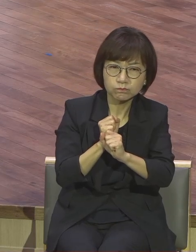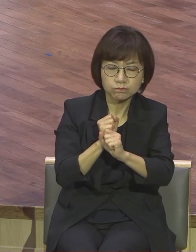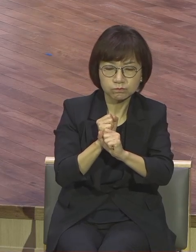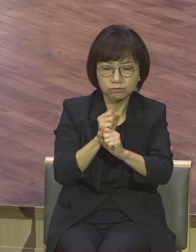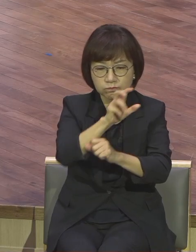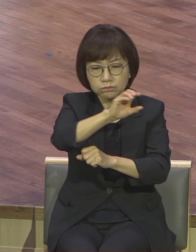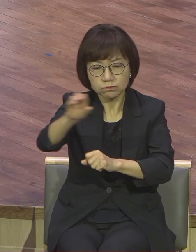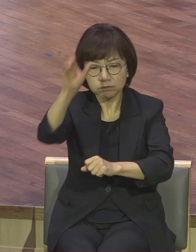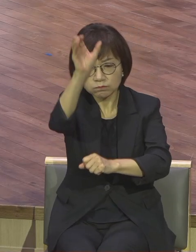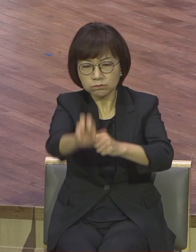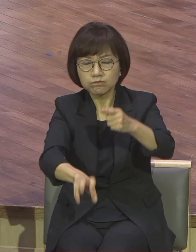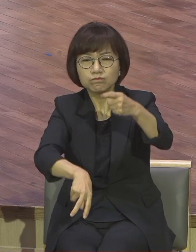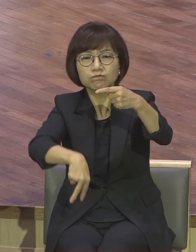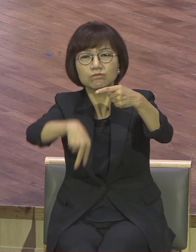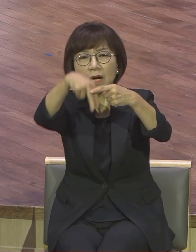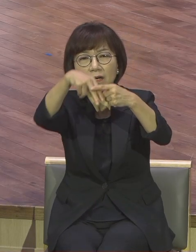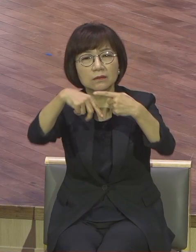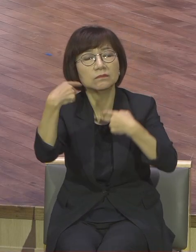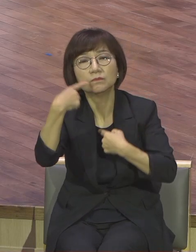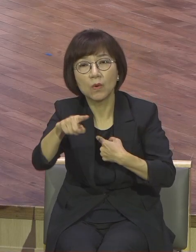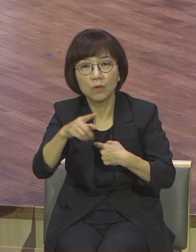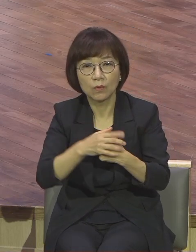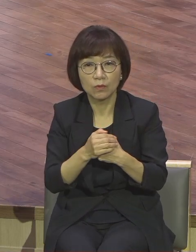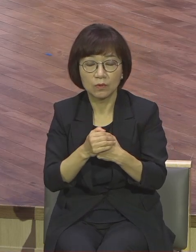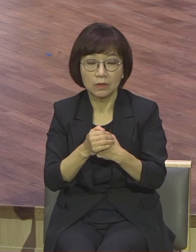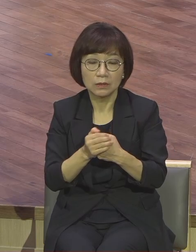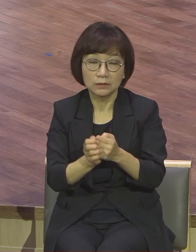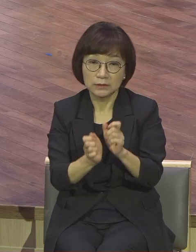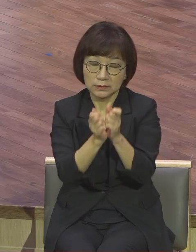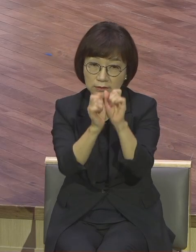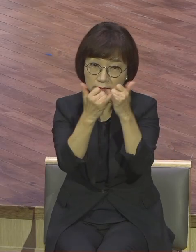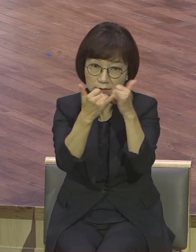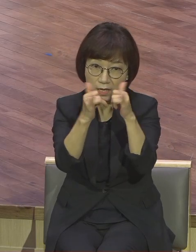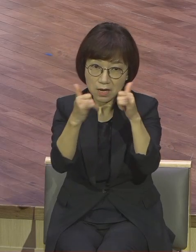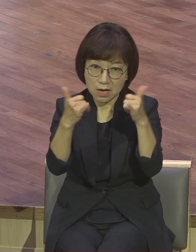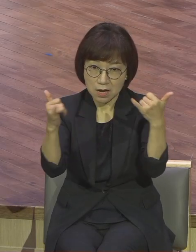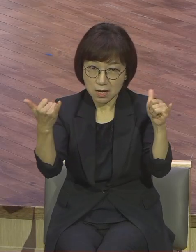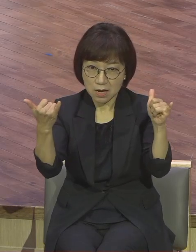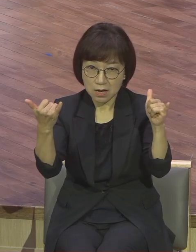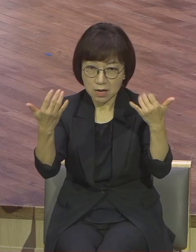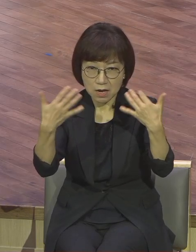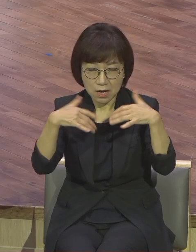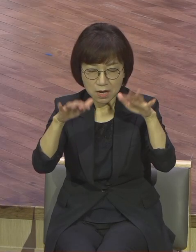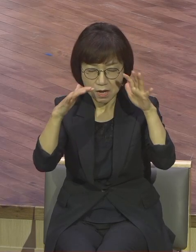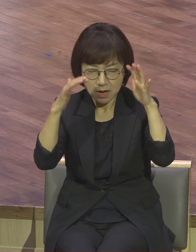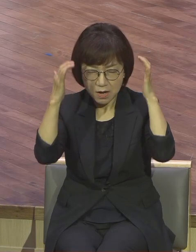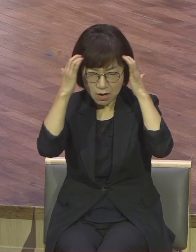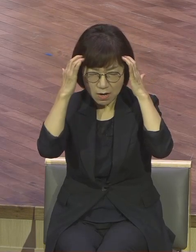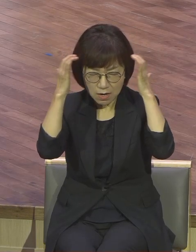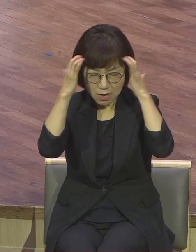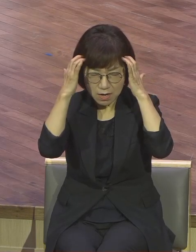사람으로서 가장 감당하기 힘든 죽음이에요